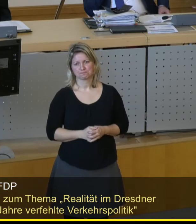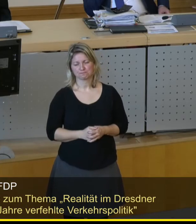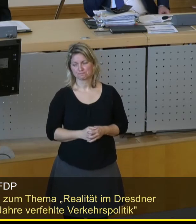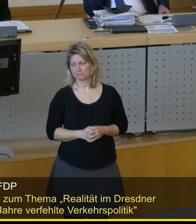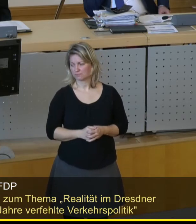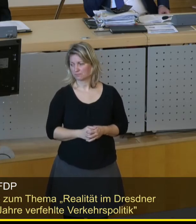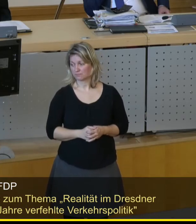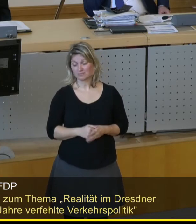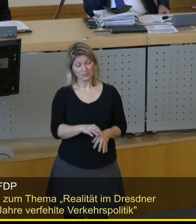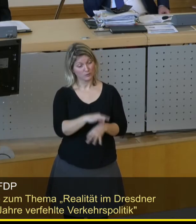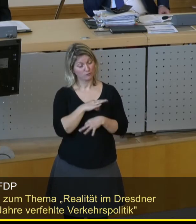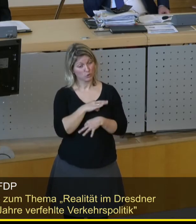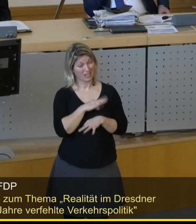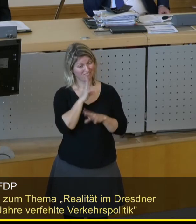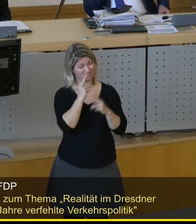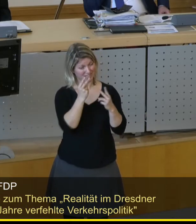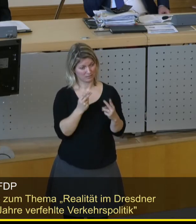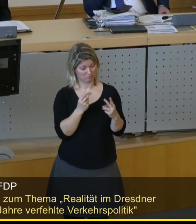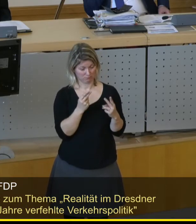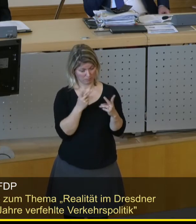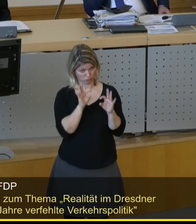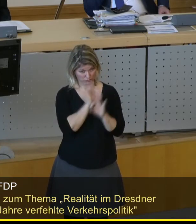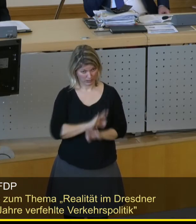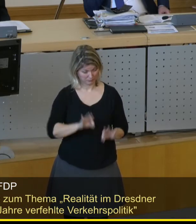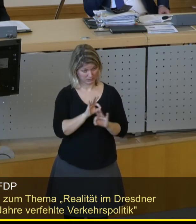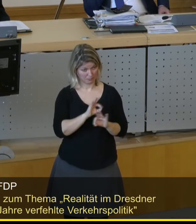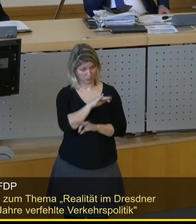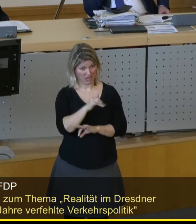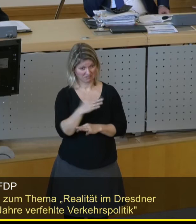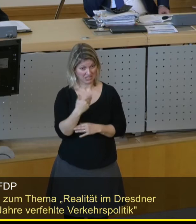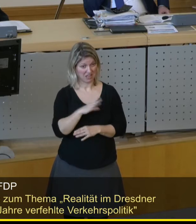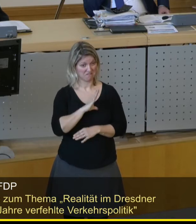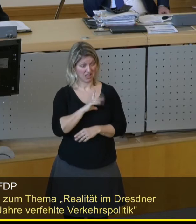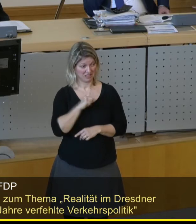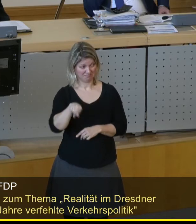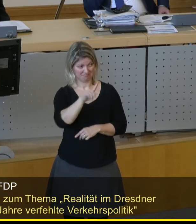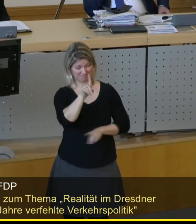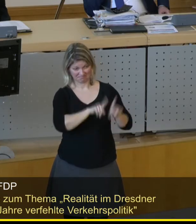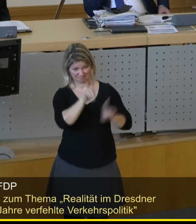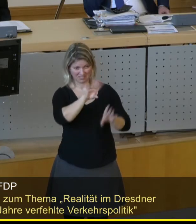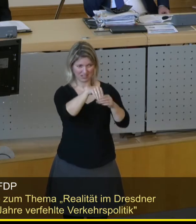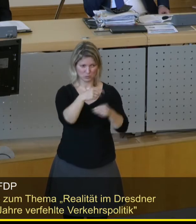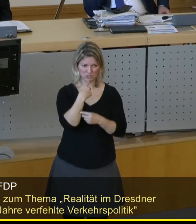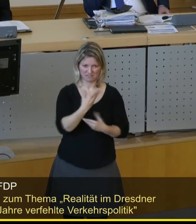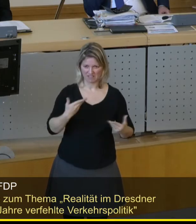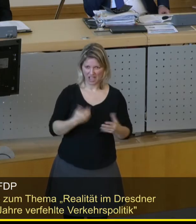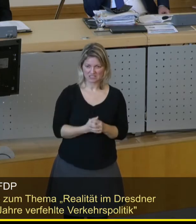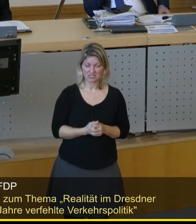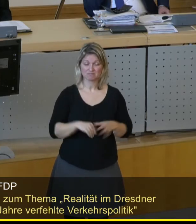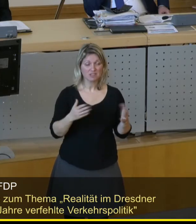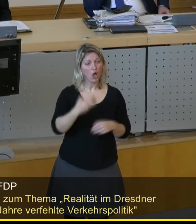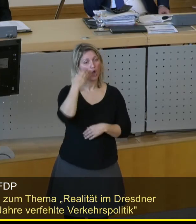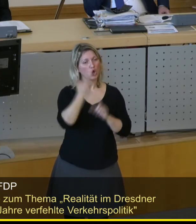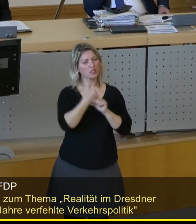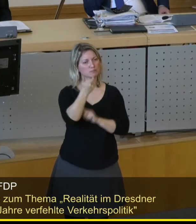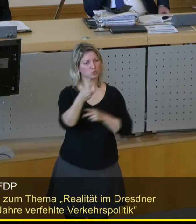Für mich das wichtigste, noch dramatischste Projekt, und da bin ich gespannt auf Ihre Wortbeiträge, ist für mich die Königsbrücker